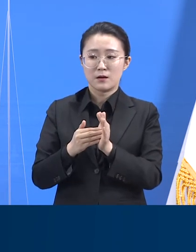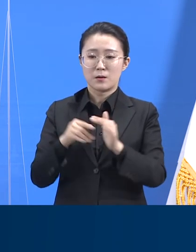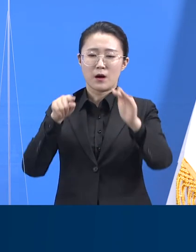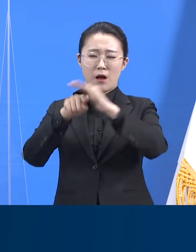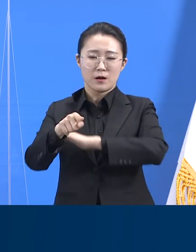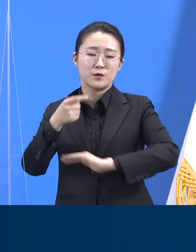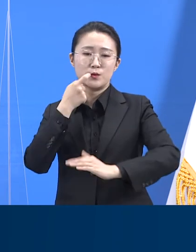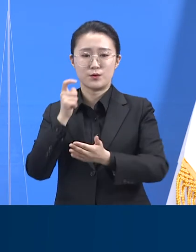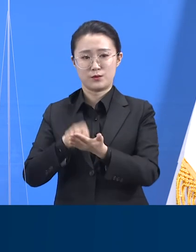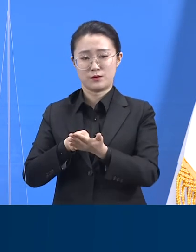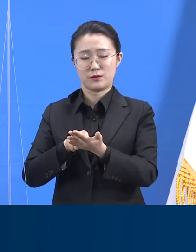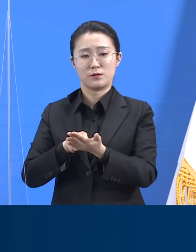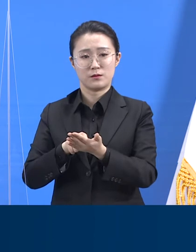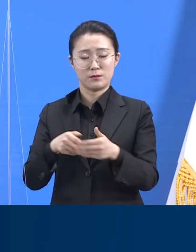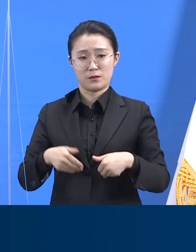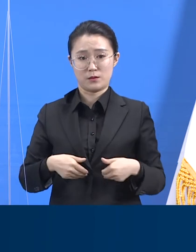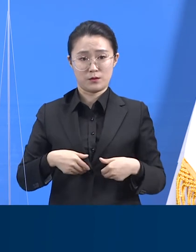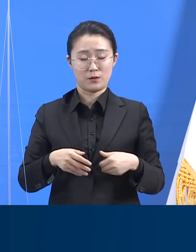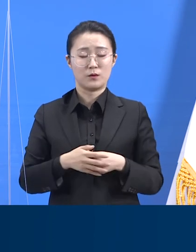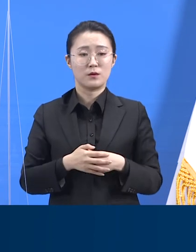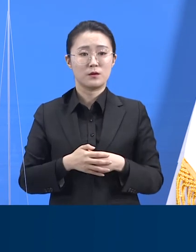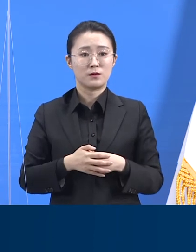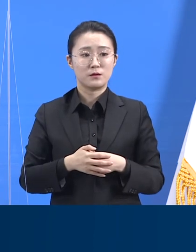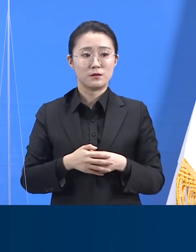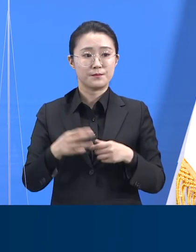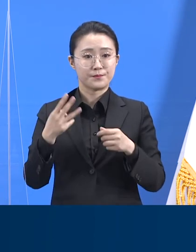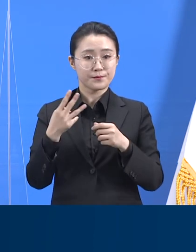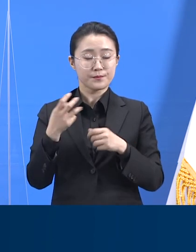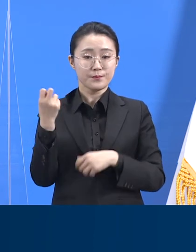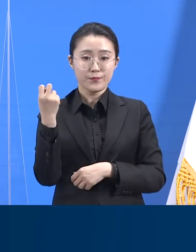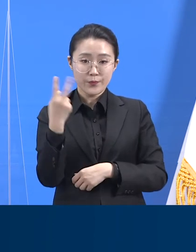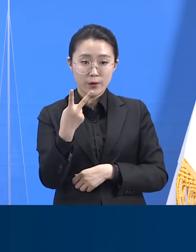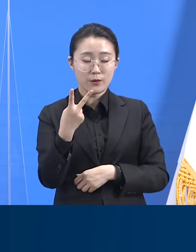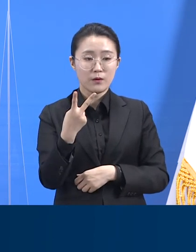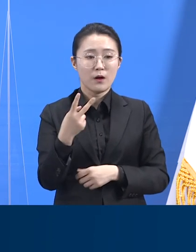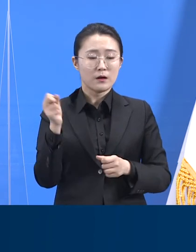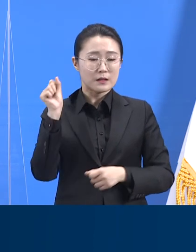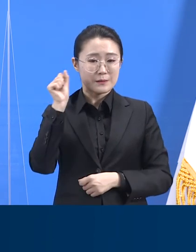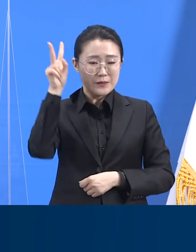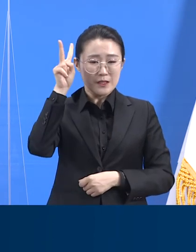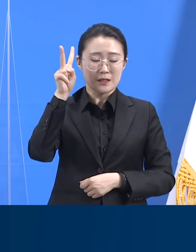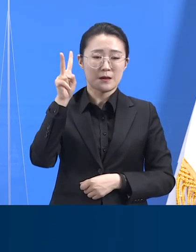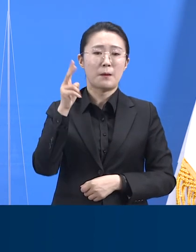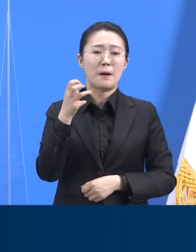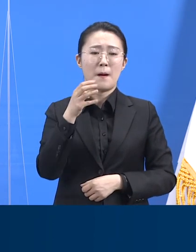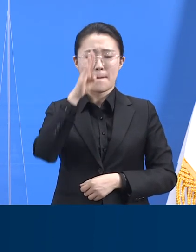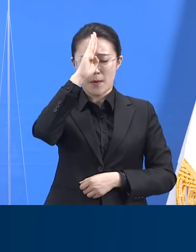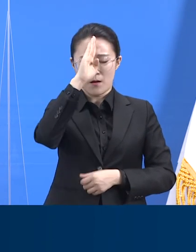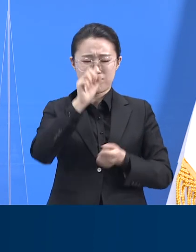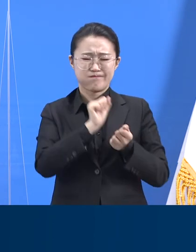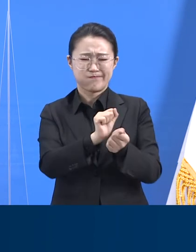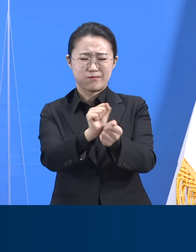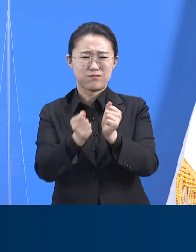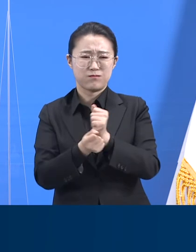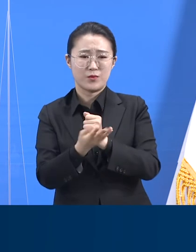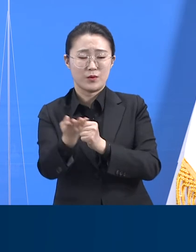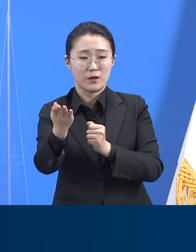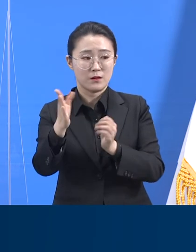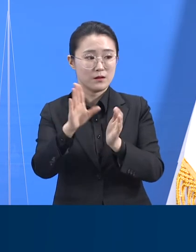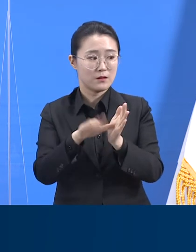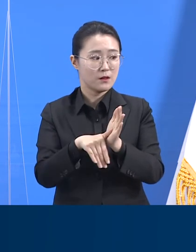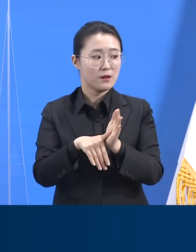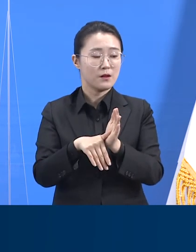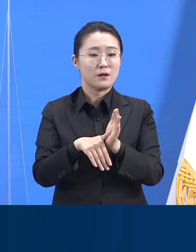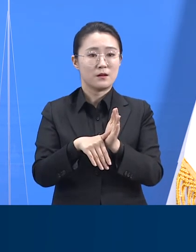일, 그리고 갑작스런 확진자 폭증을 제어해내면서 검사 자원이 항상 효율적으로 활용되도록